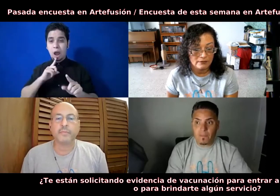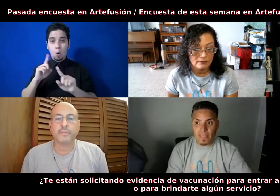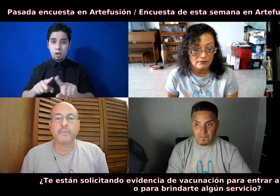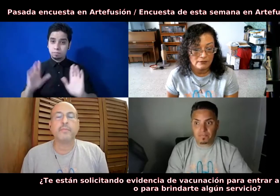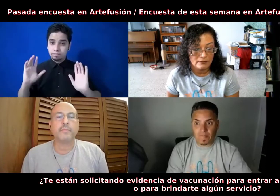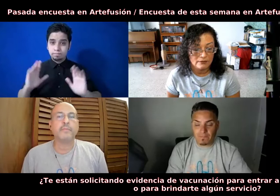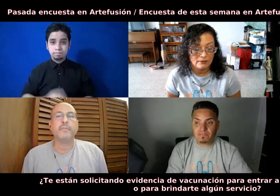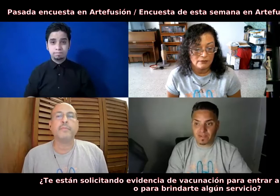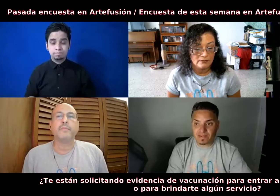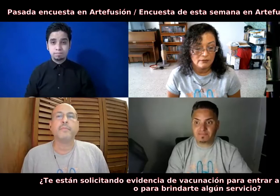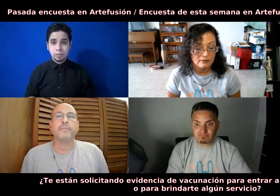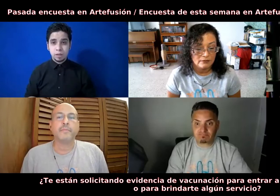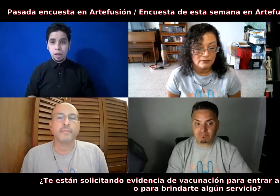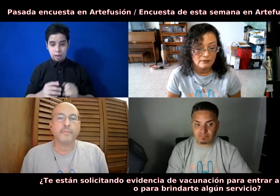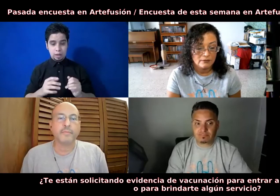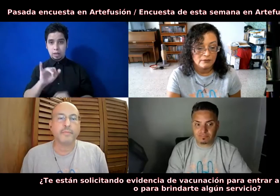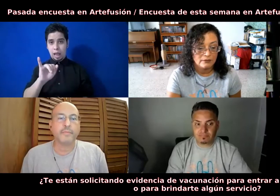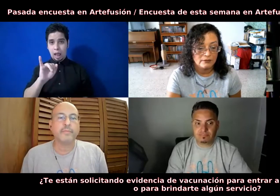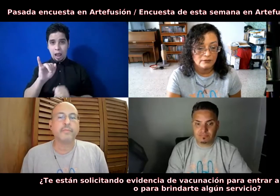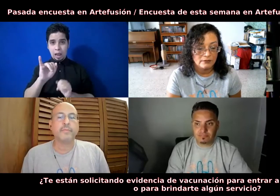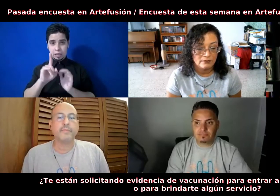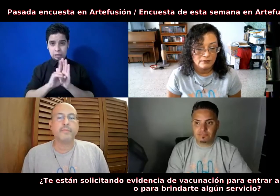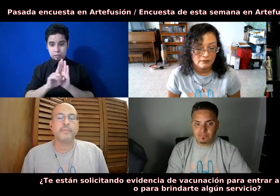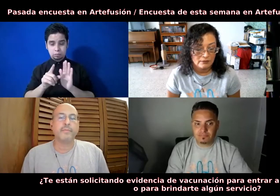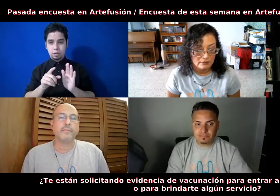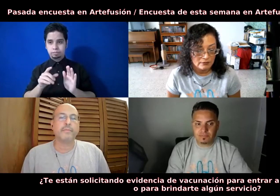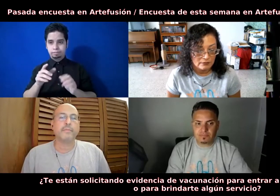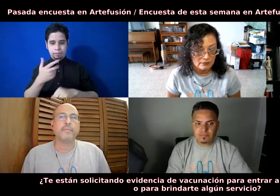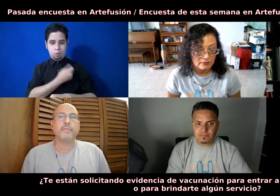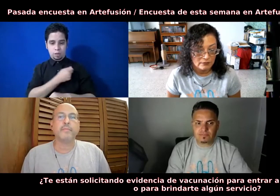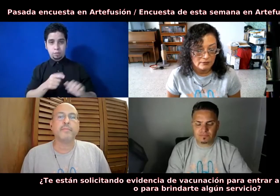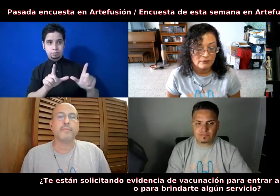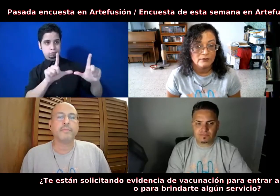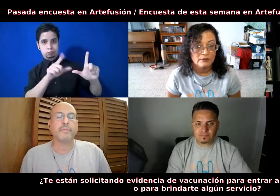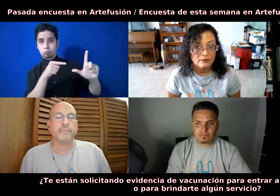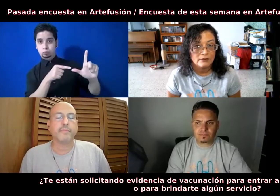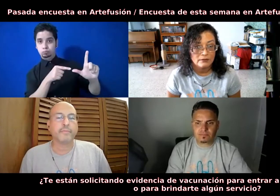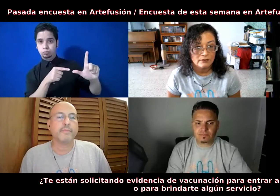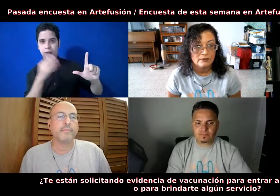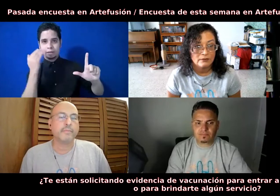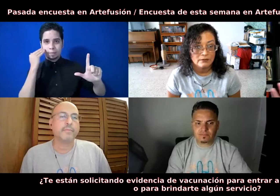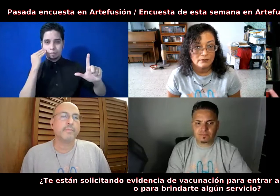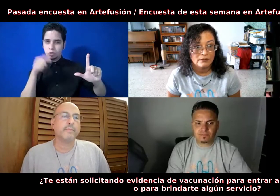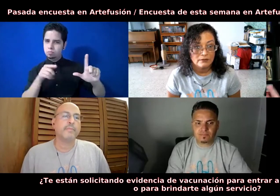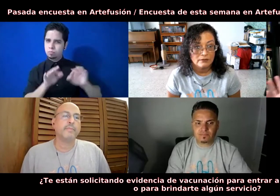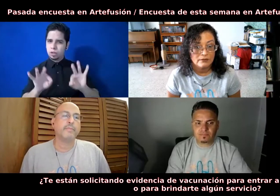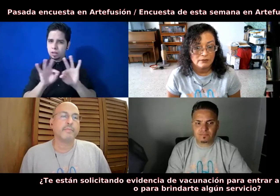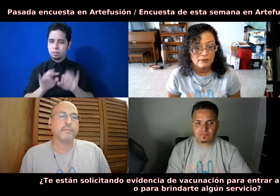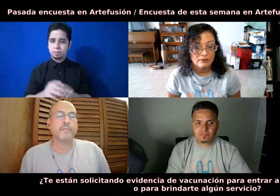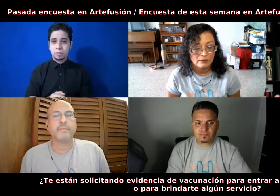el mostrar la evidencia de la vacunación a la prueba reciente. Y queremos saber si se está llevando a